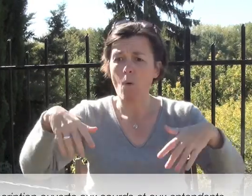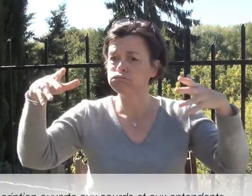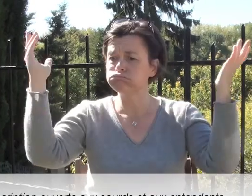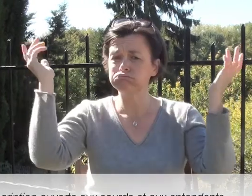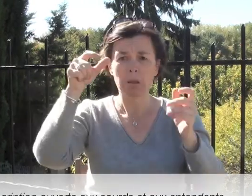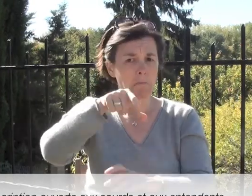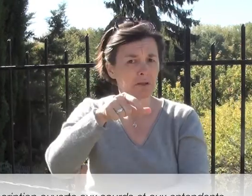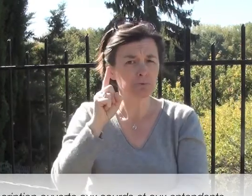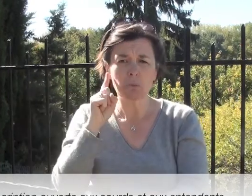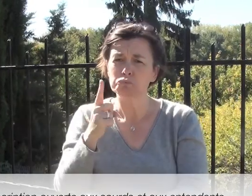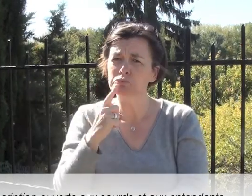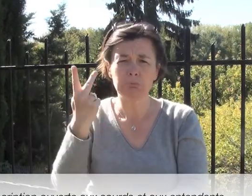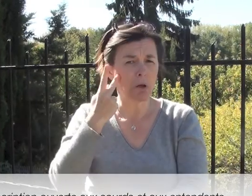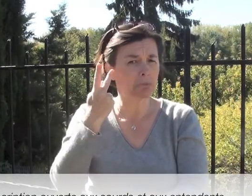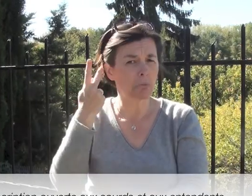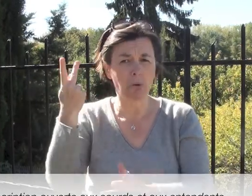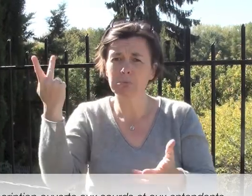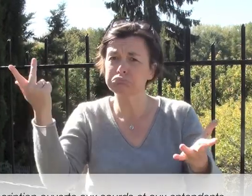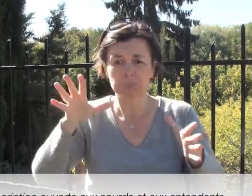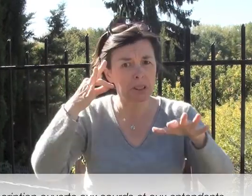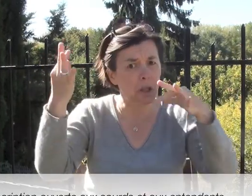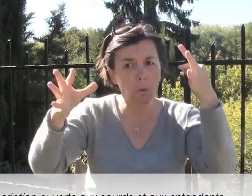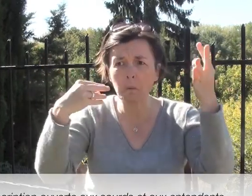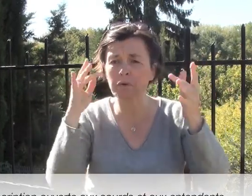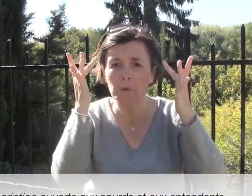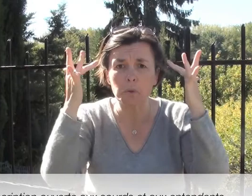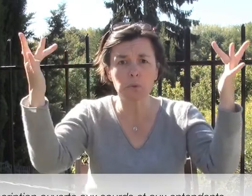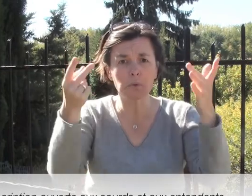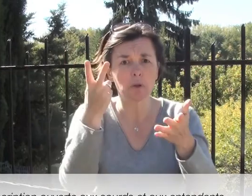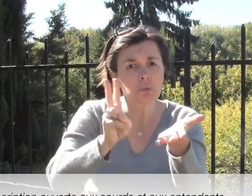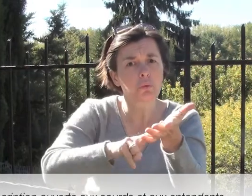criptions sont ouvertes aux sourds et aux entendants qui veulent découvrir le monde des contes.